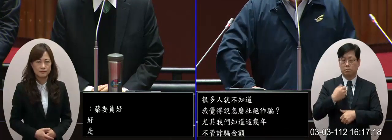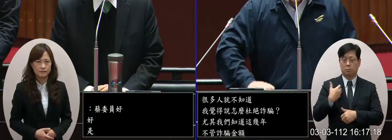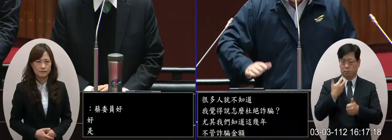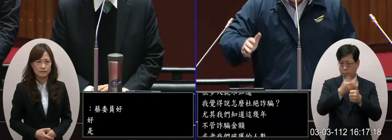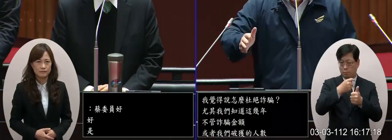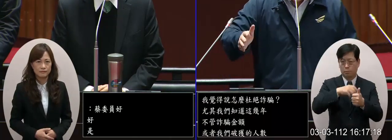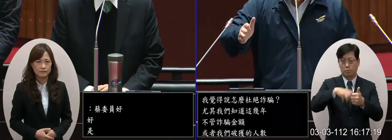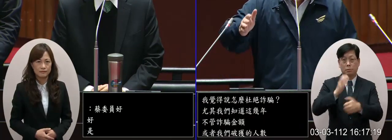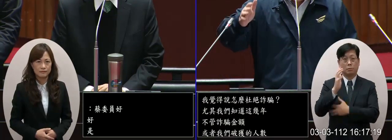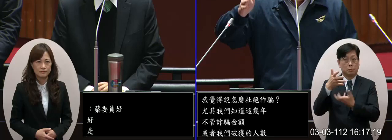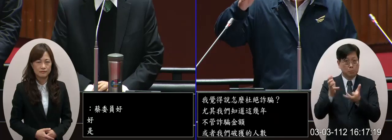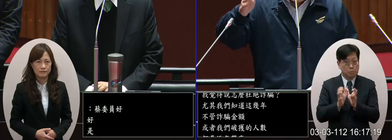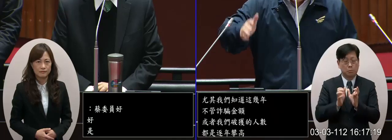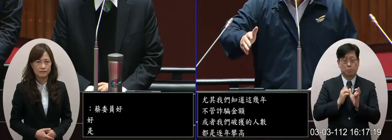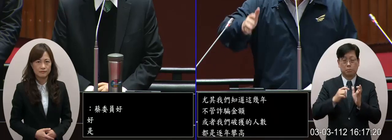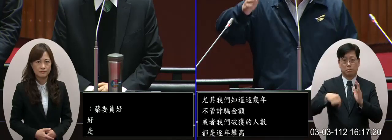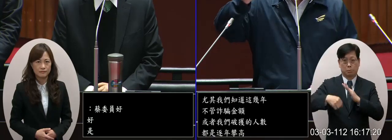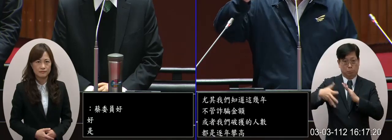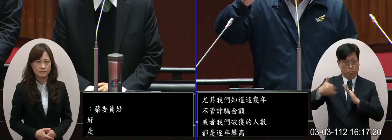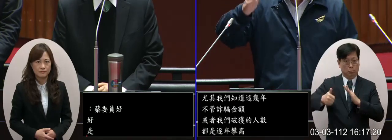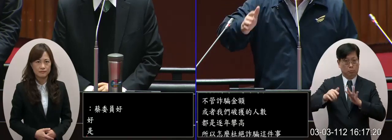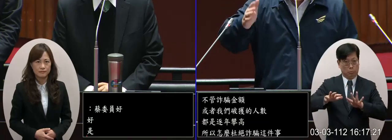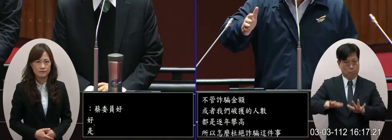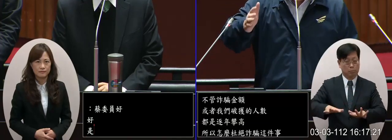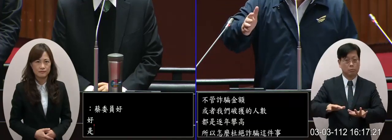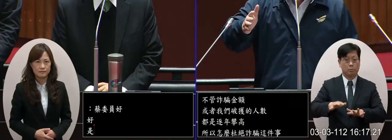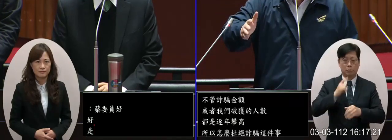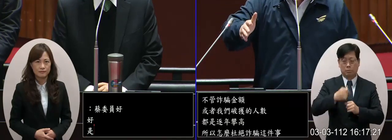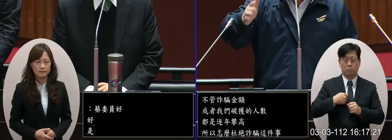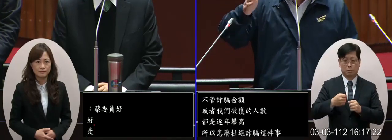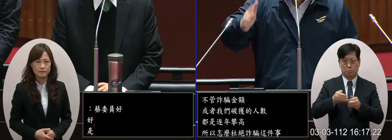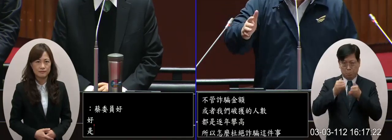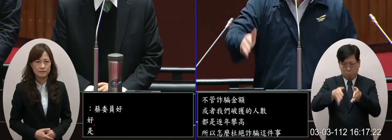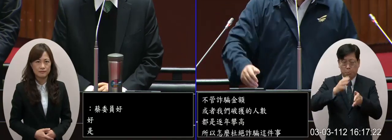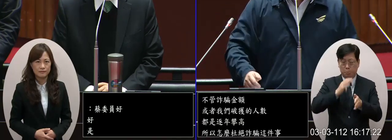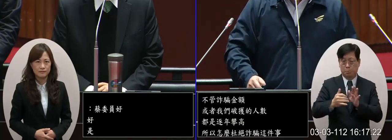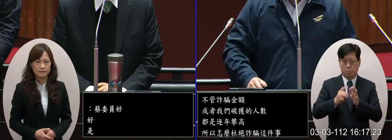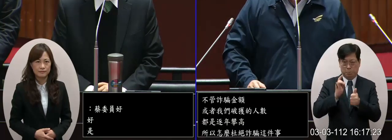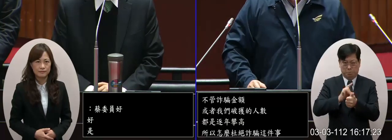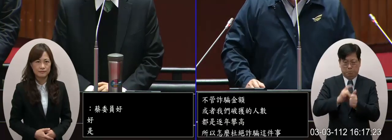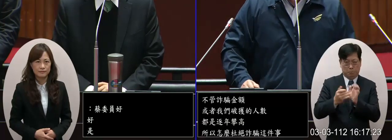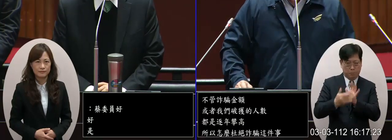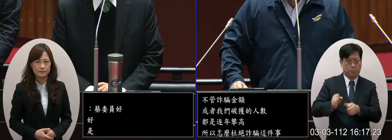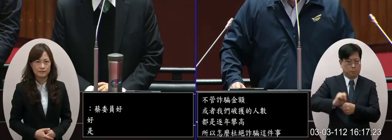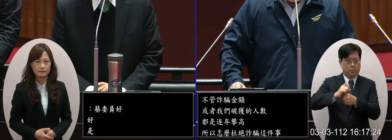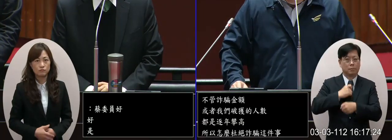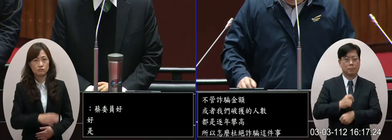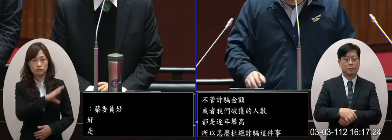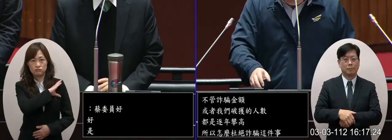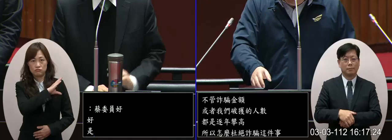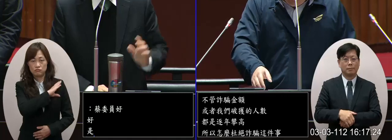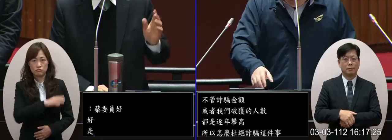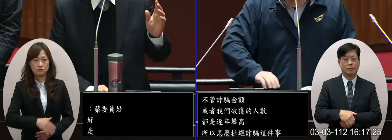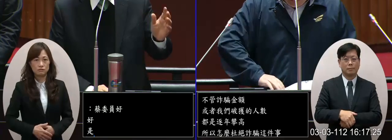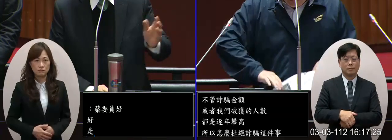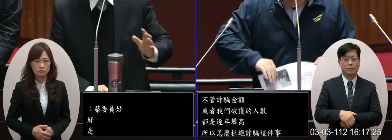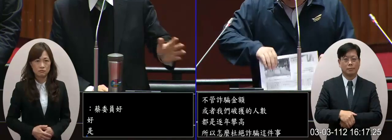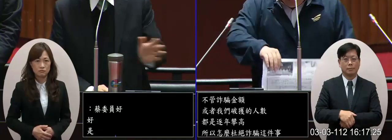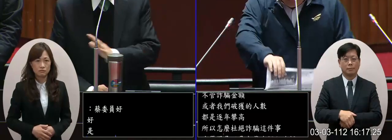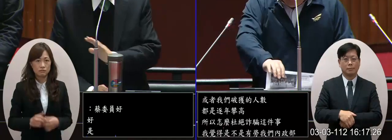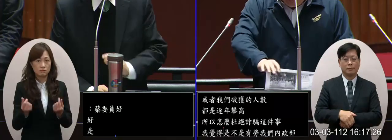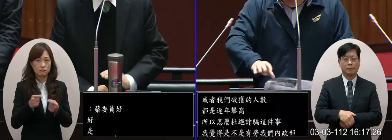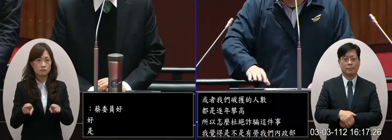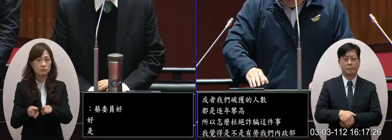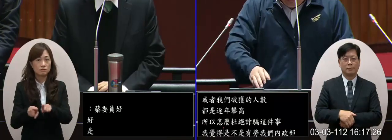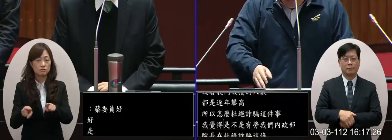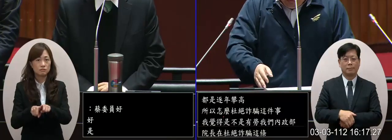我們內政部我們院長是不是在這裡杜絕詐騙這件事力道要加強當然除了